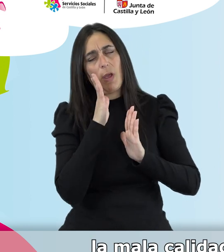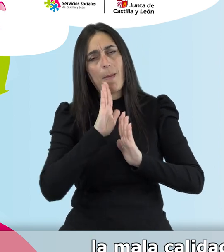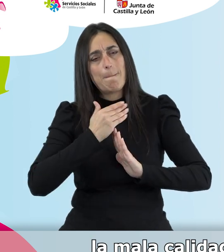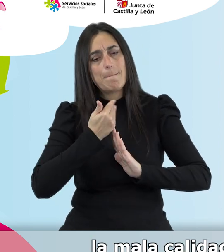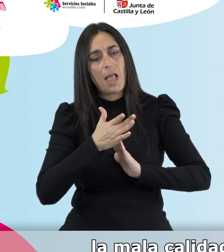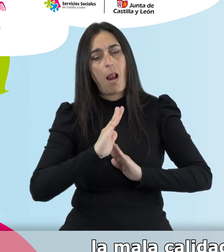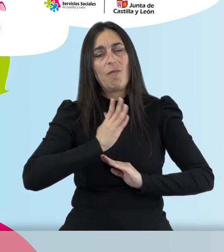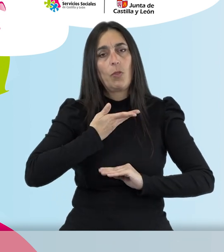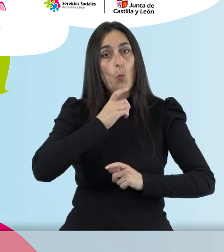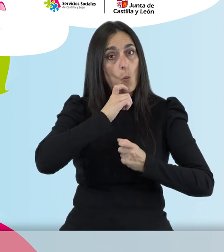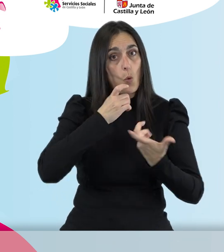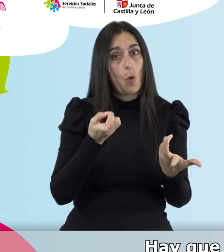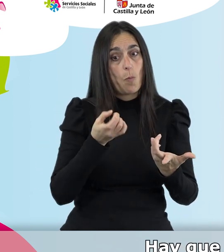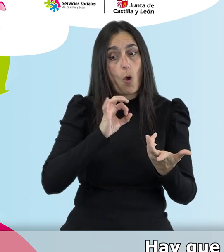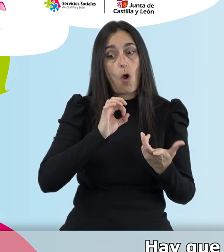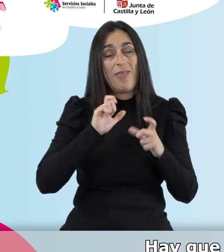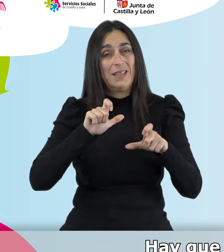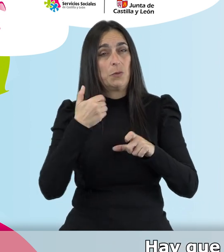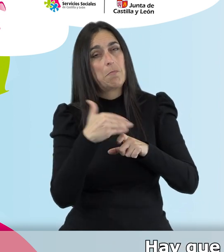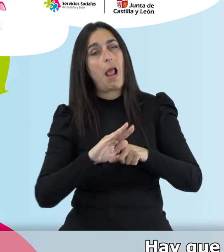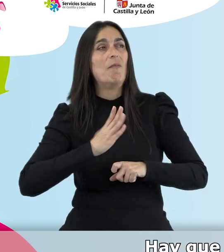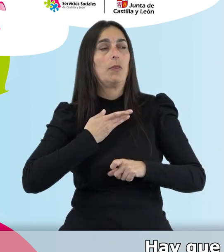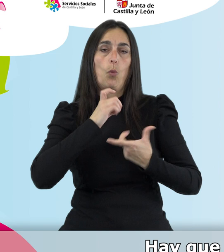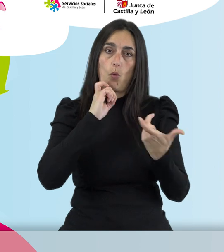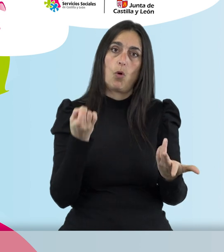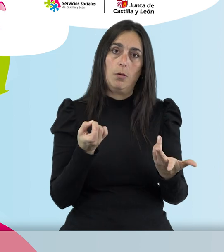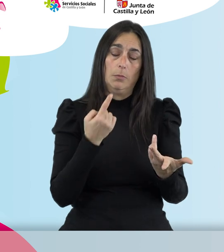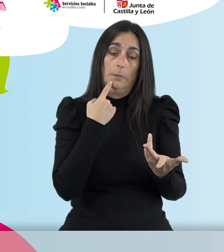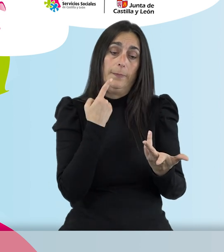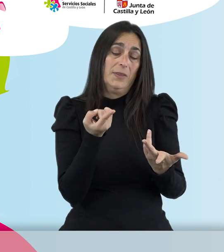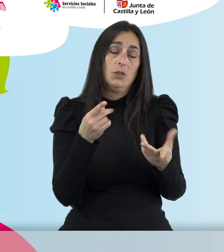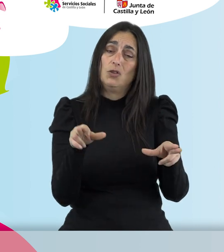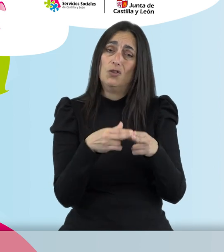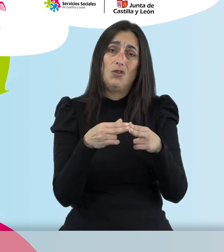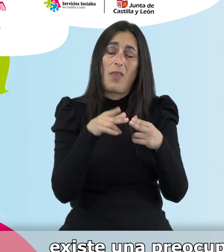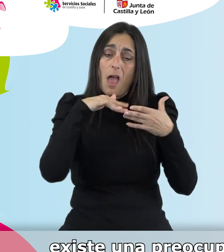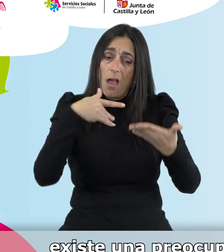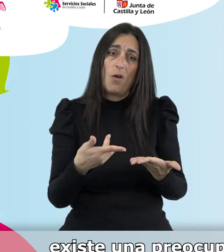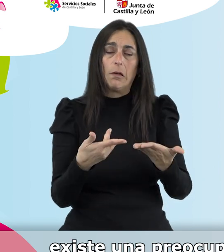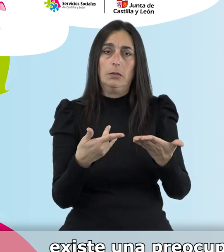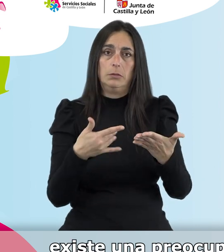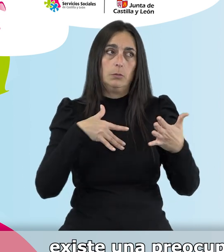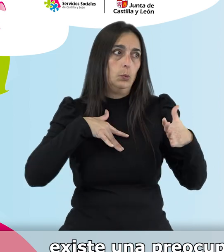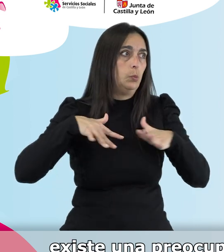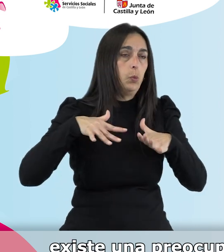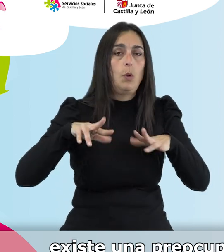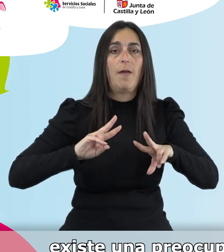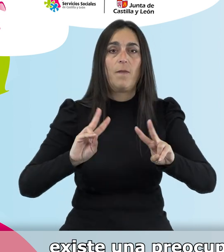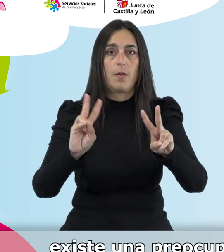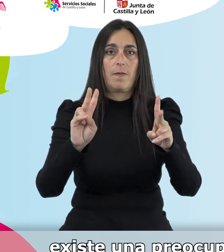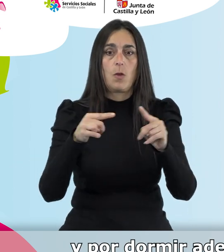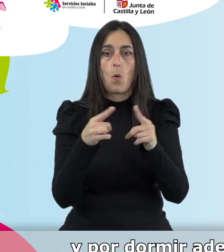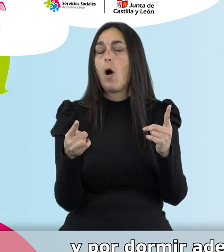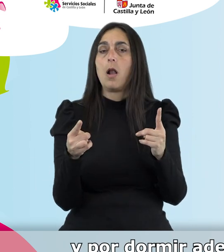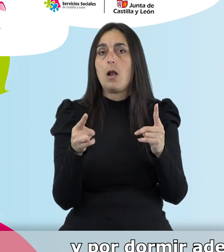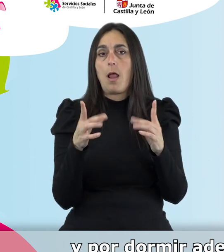o el descanso? Pues, hay que decir que en la sociedad actual en la que vivimos muy deprisa existe una preocupación creciente por